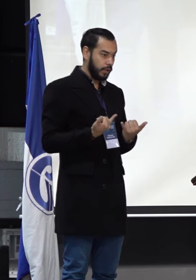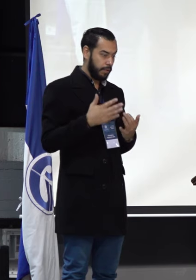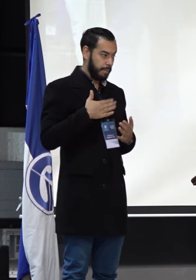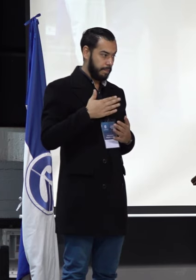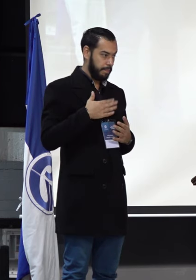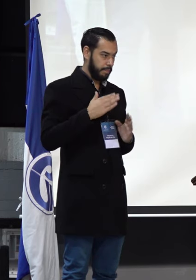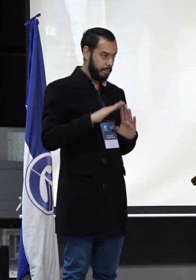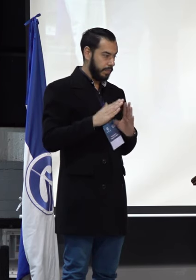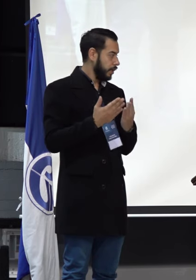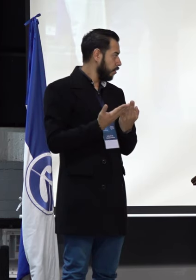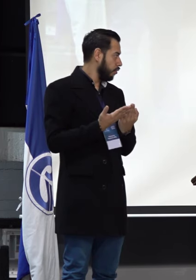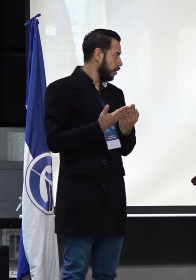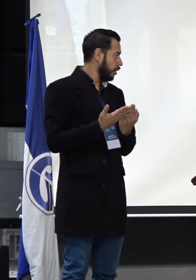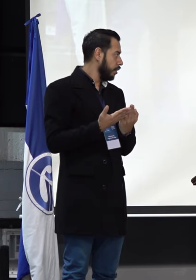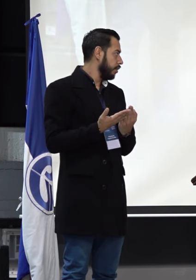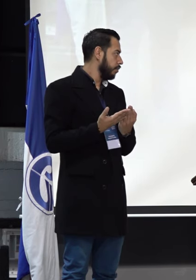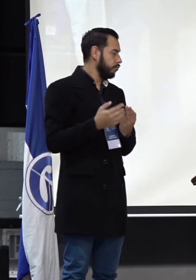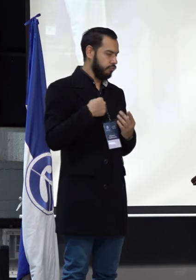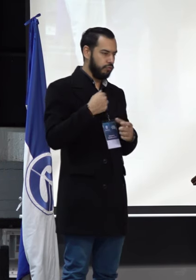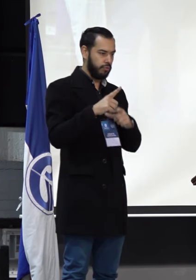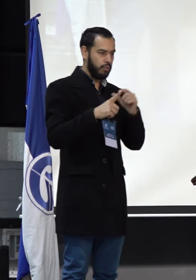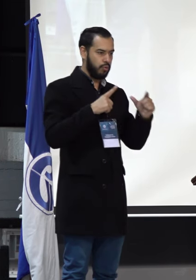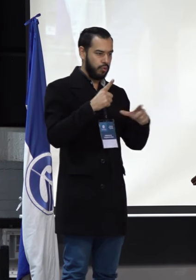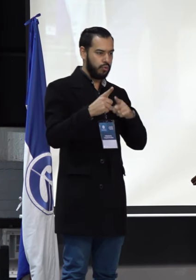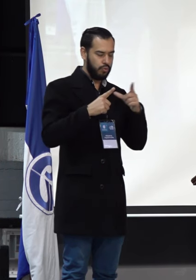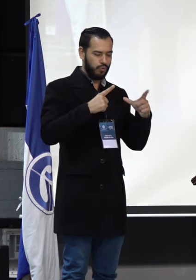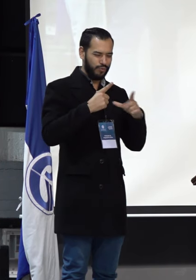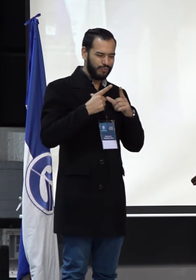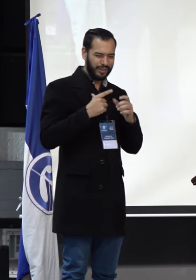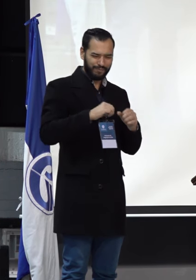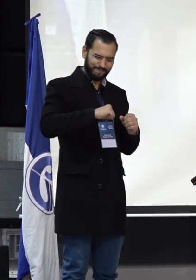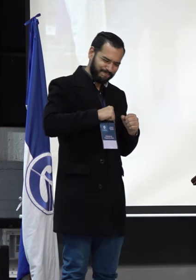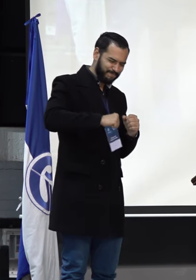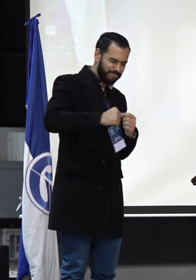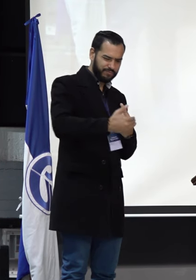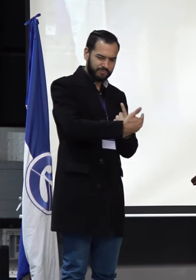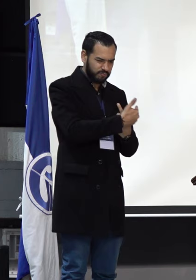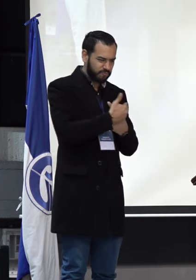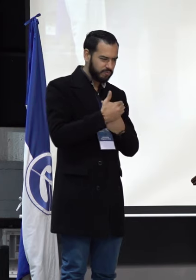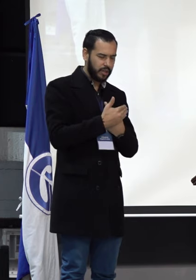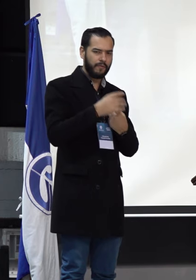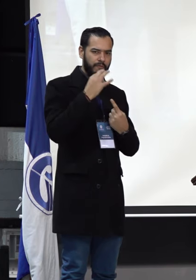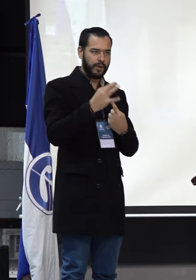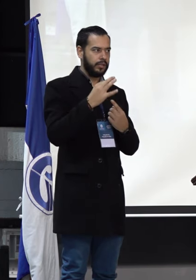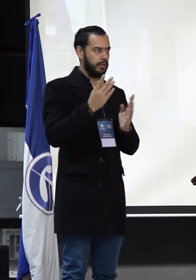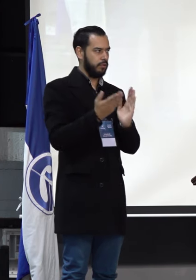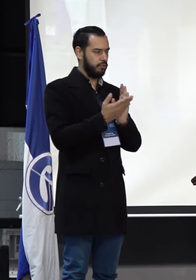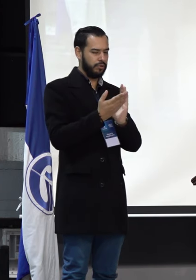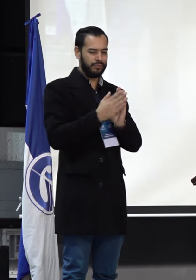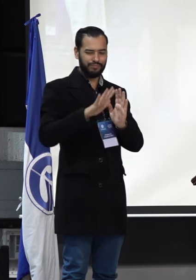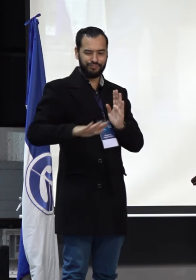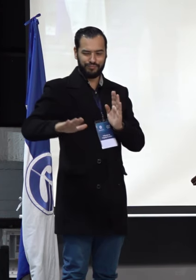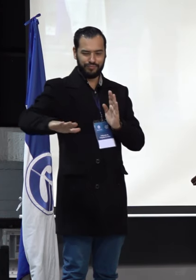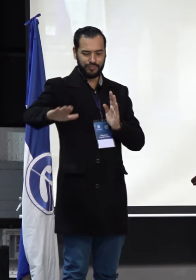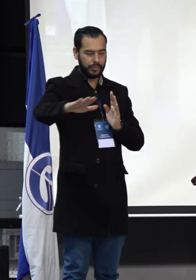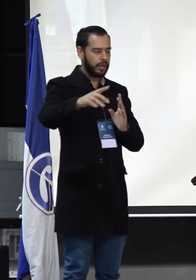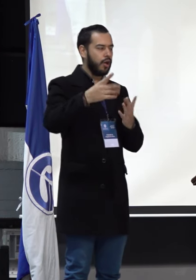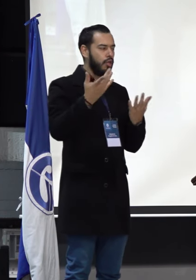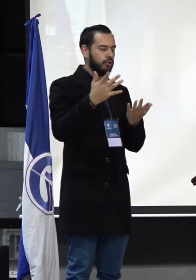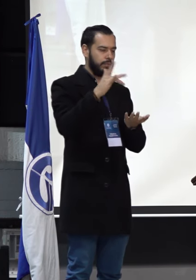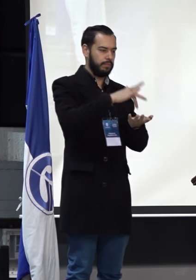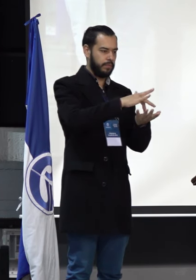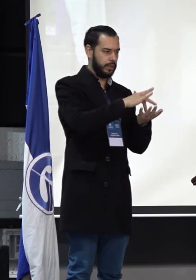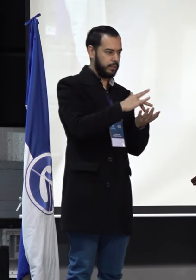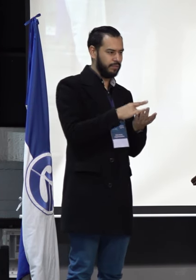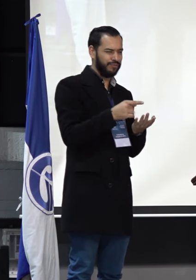colegio sigo luchando por la defensa de la educación desde los diferentes estamentos de participación frente a esas